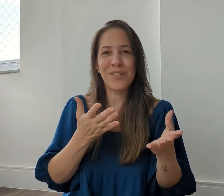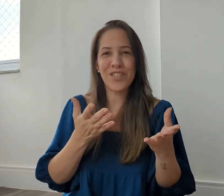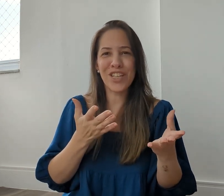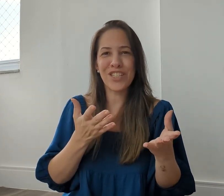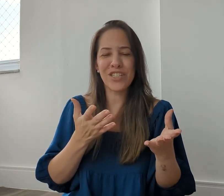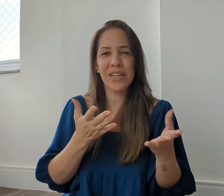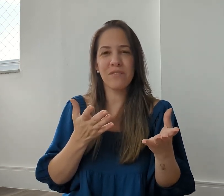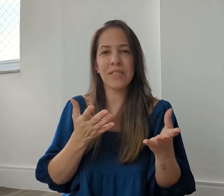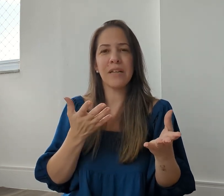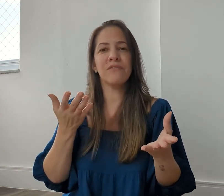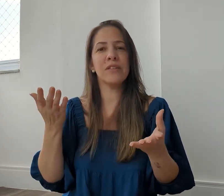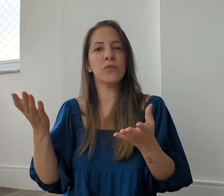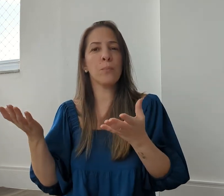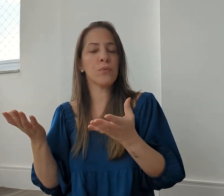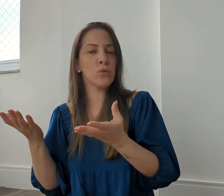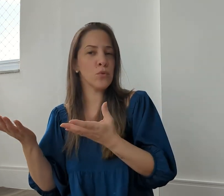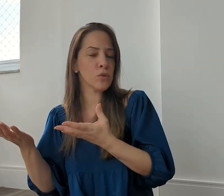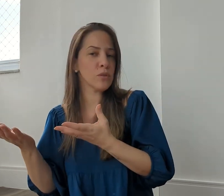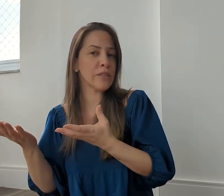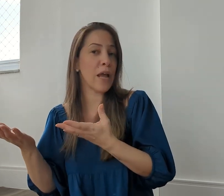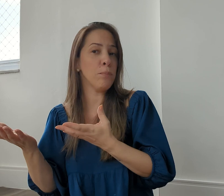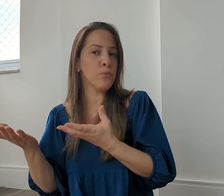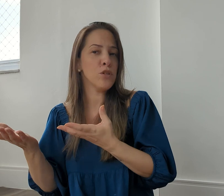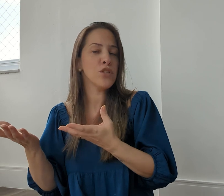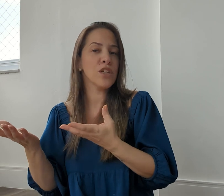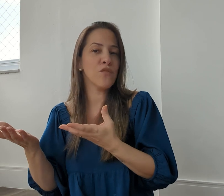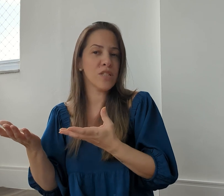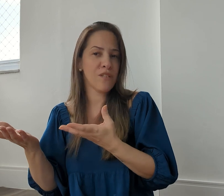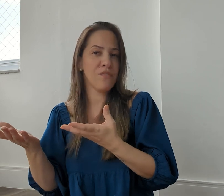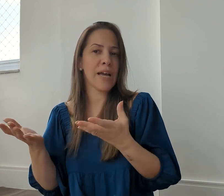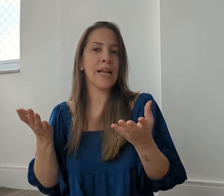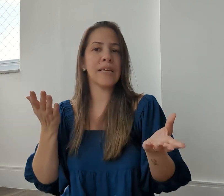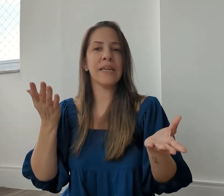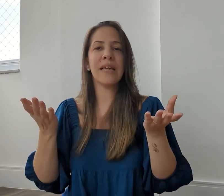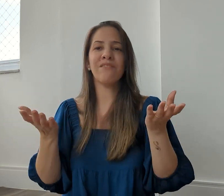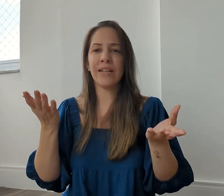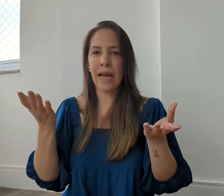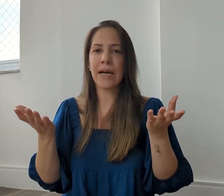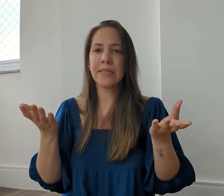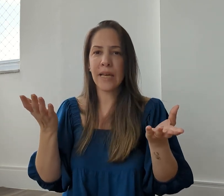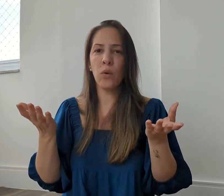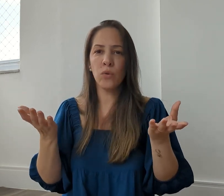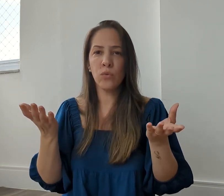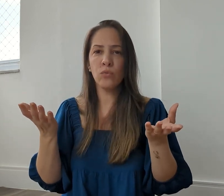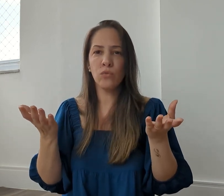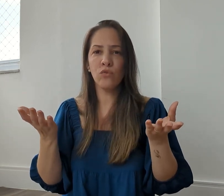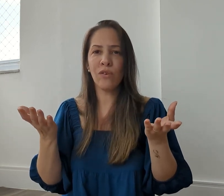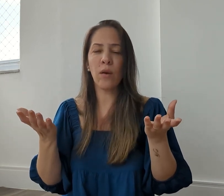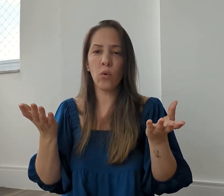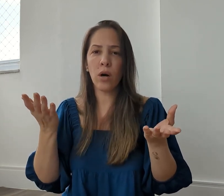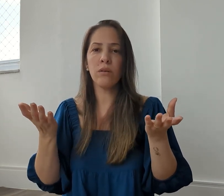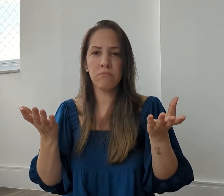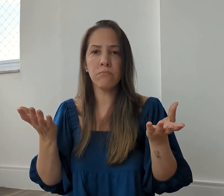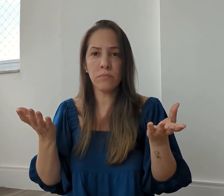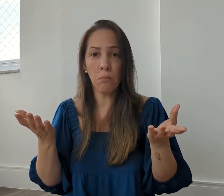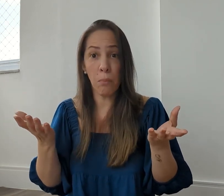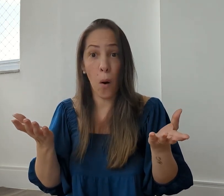quantia de dinheiro que você tá levando, pro tempo que você vai ficar ali e avaliar se é um valor bom,